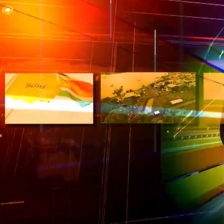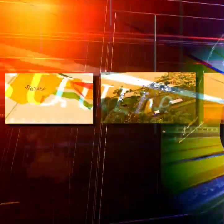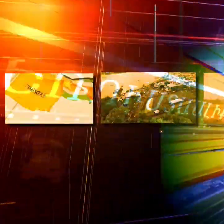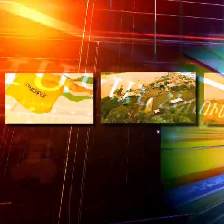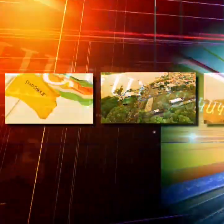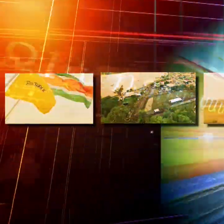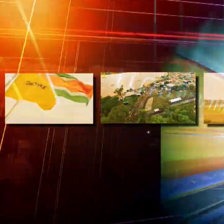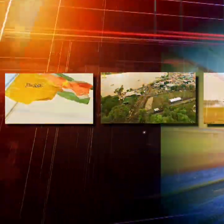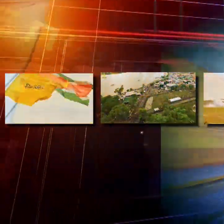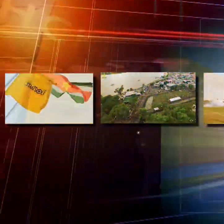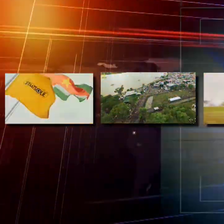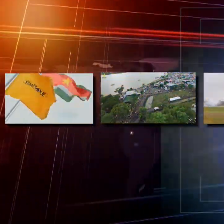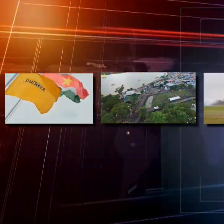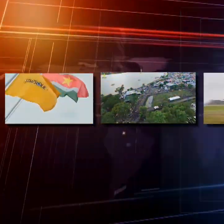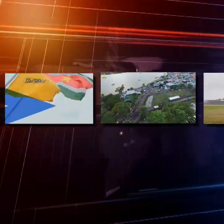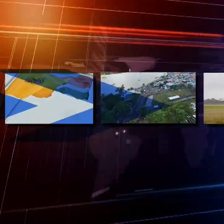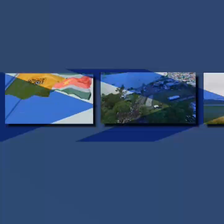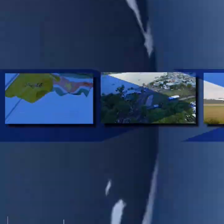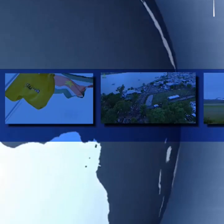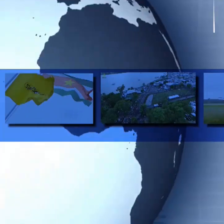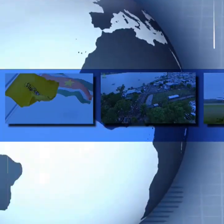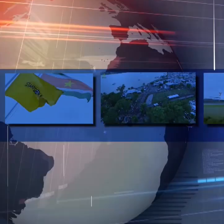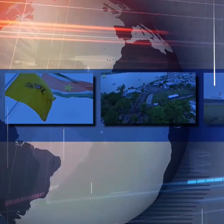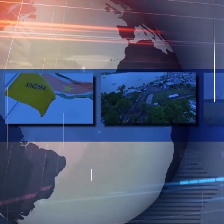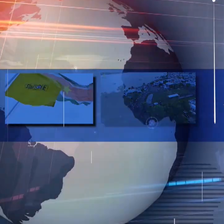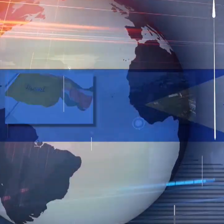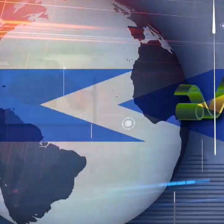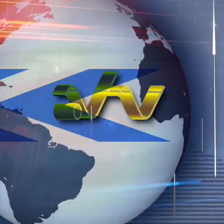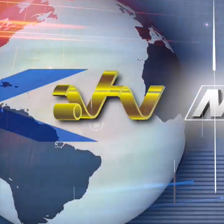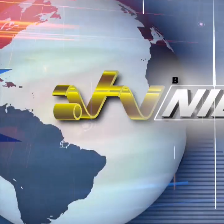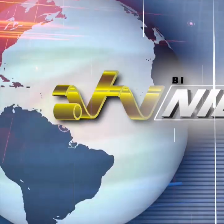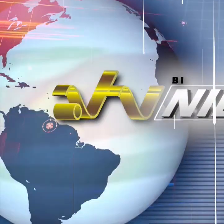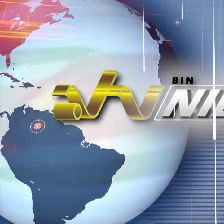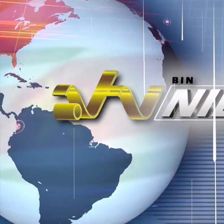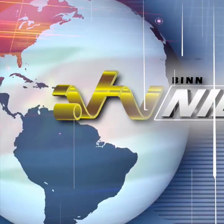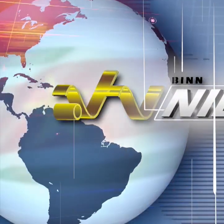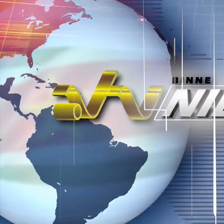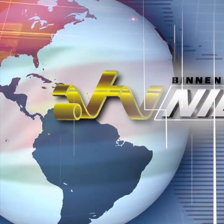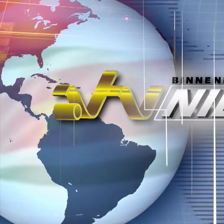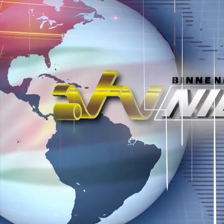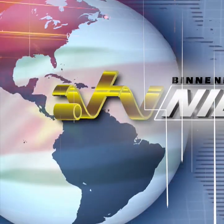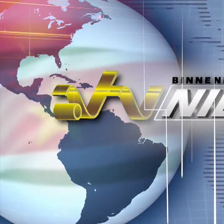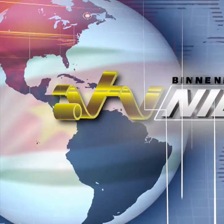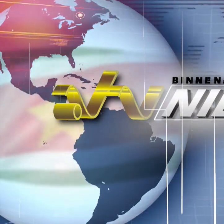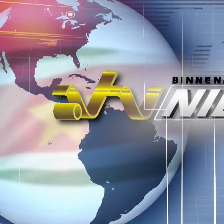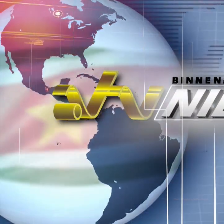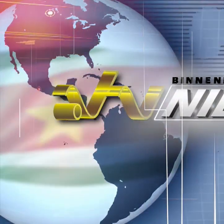TV Gelderland 2021 TV Gelderland 2021 ***